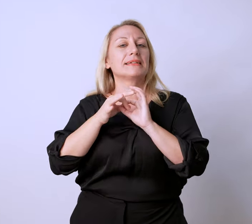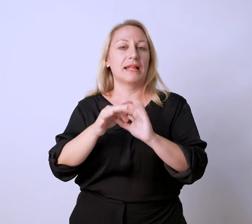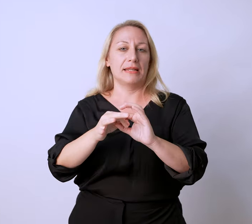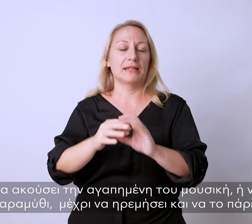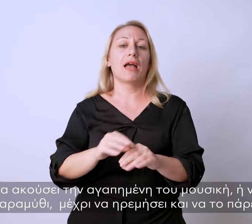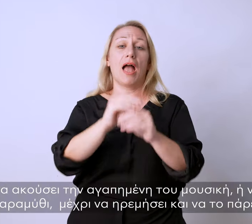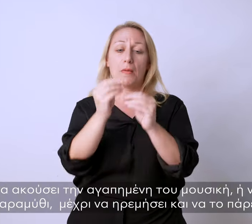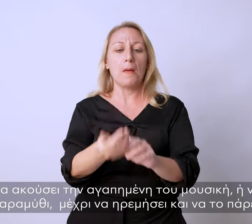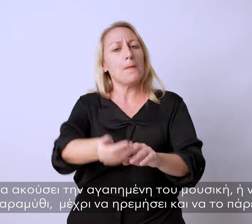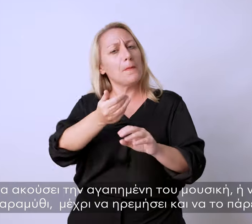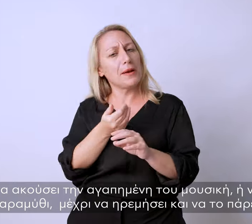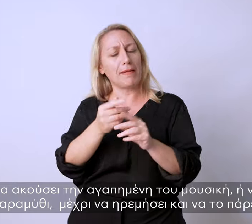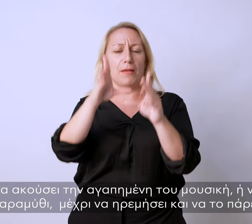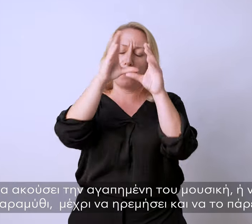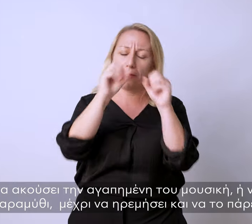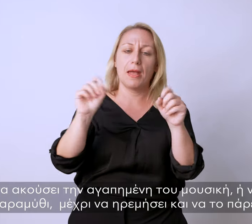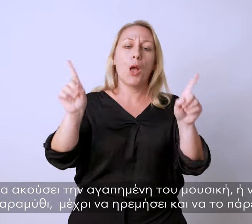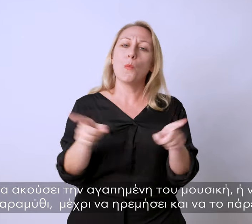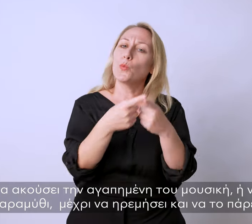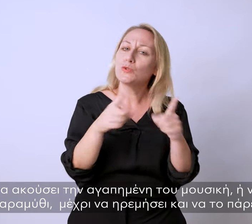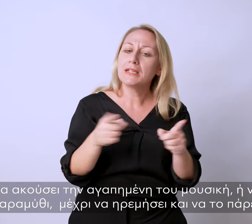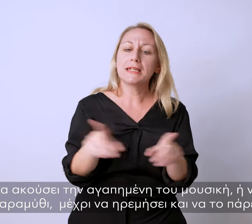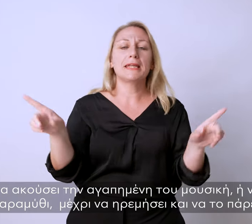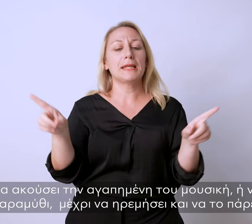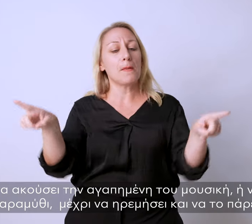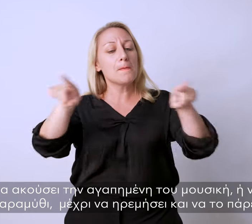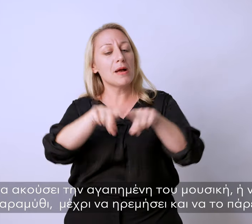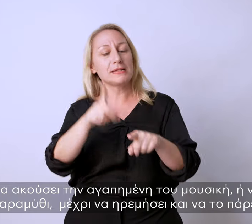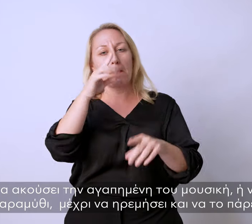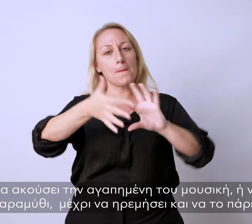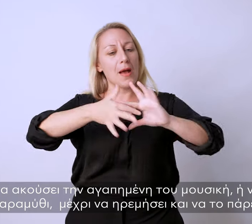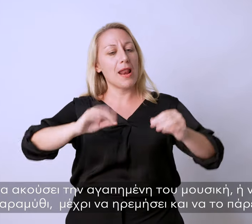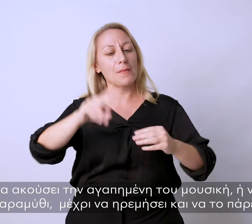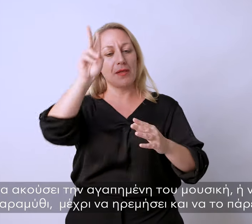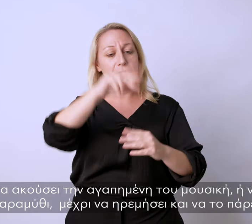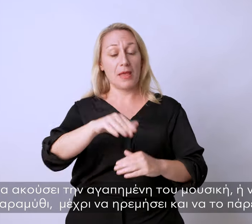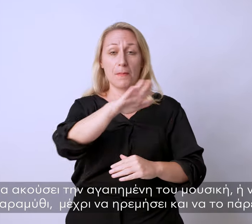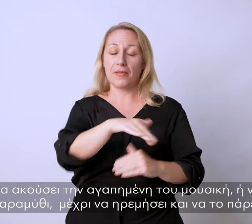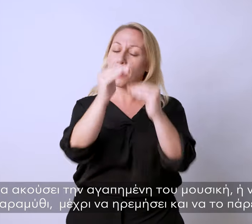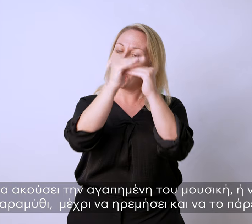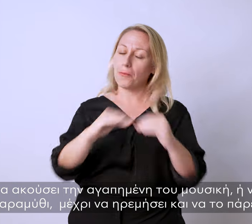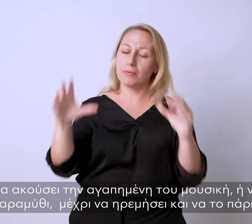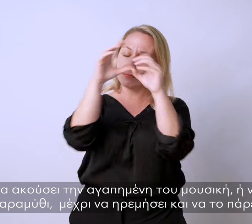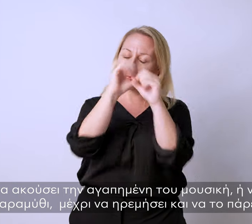Προτείνετε να ακούσει την αγαπημένη του μουσική ή να διαβάσετε μαζί ένα παραμύθι μέχρι να ηρεμήσει και να το πάρει ο ύπνος.